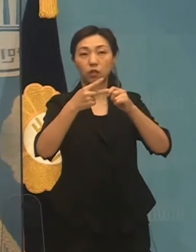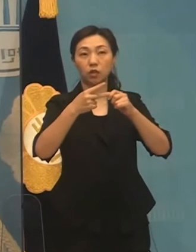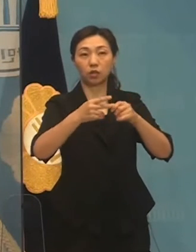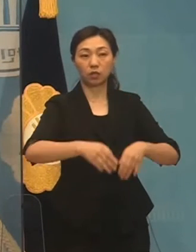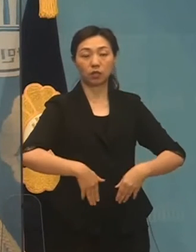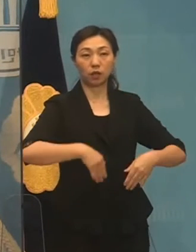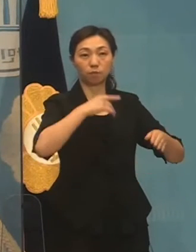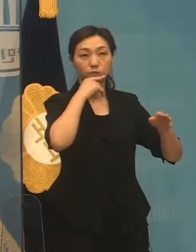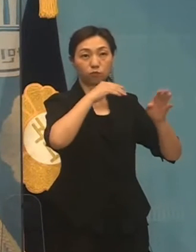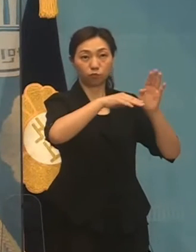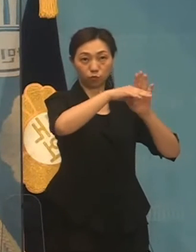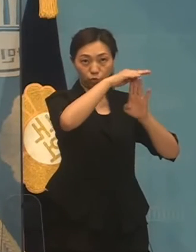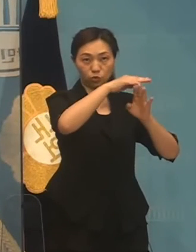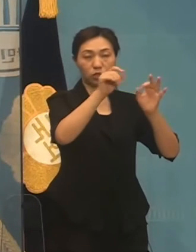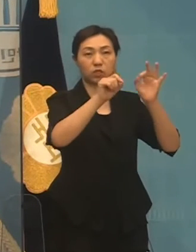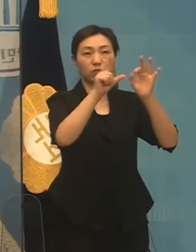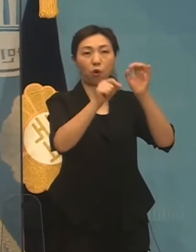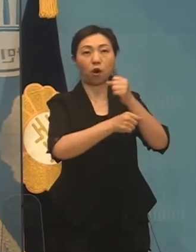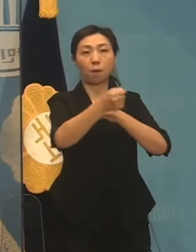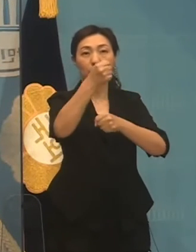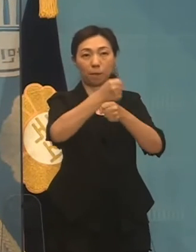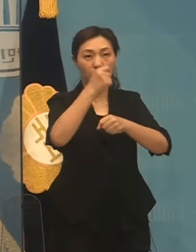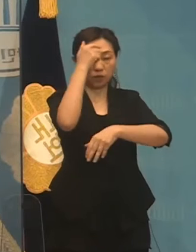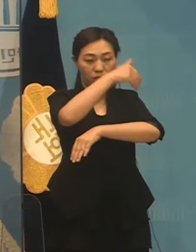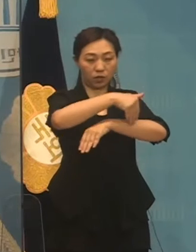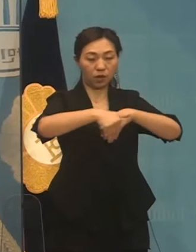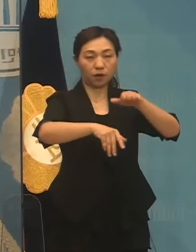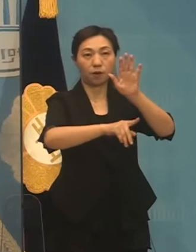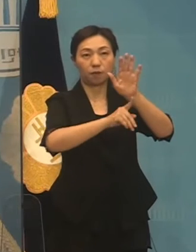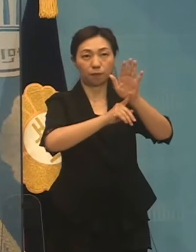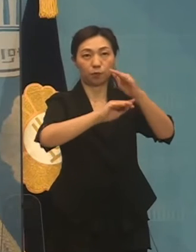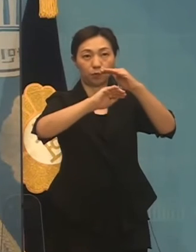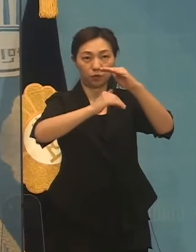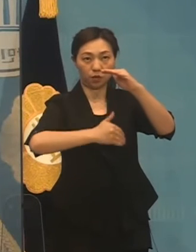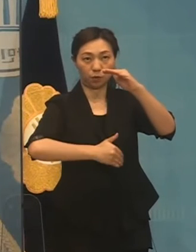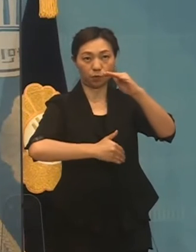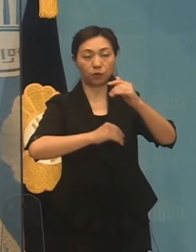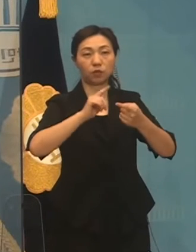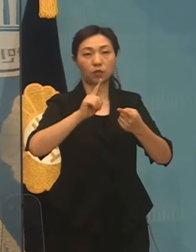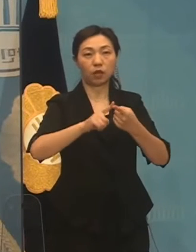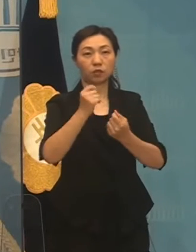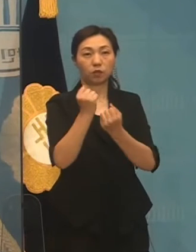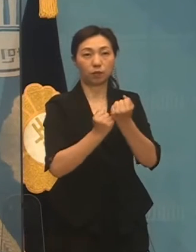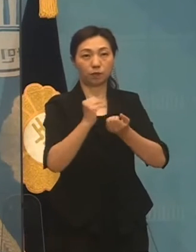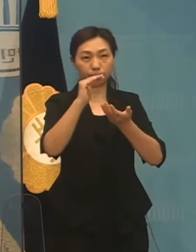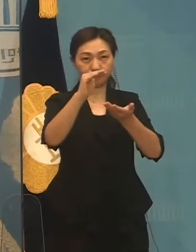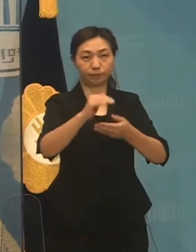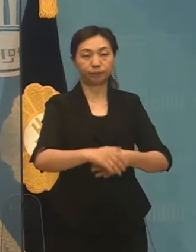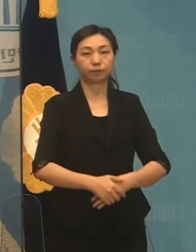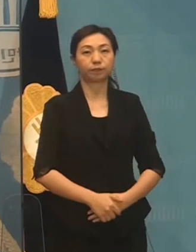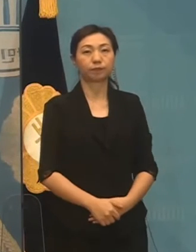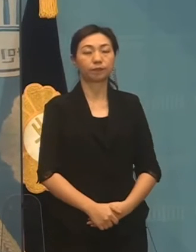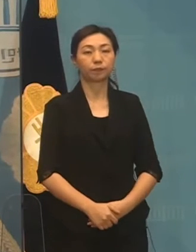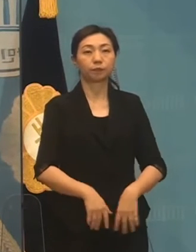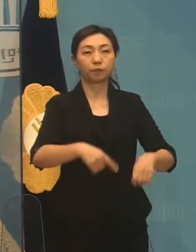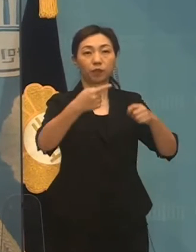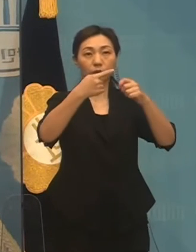. . . . . . . . 첫 번째 브리핑이 되겠습니다.